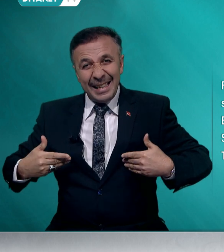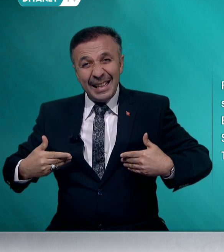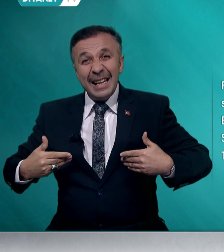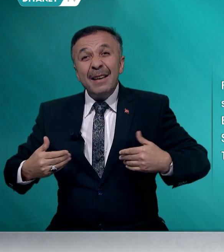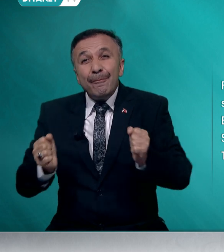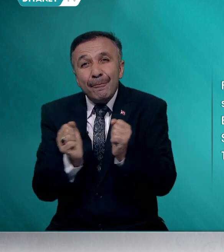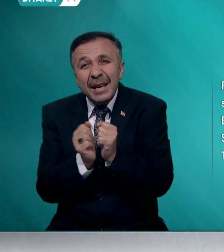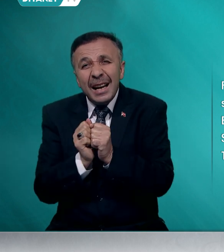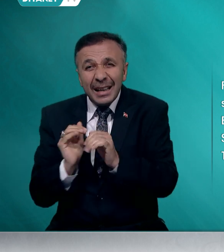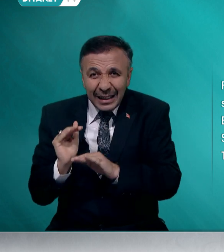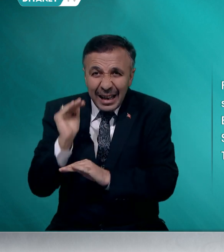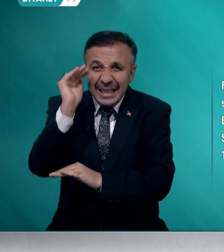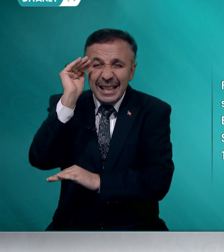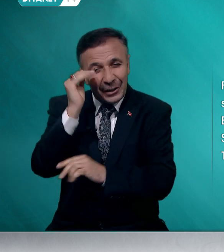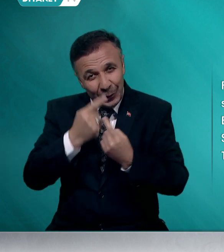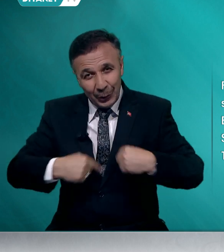bir arada yaşıyoruz.